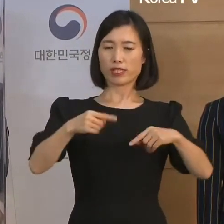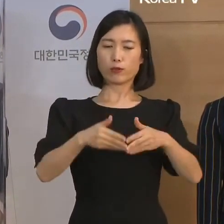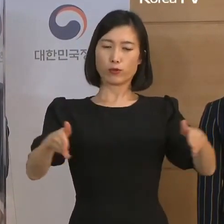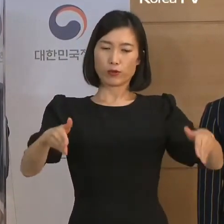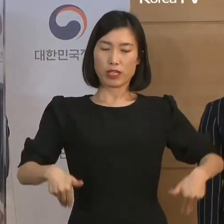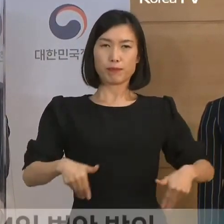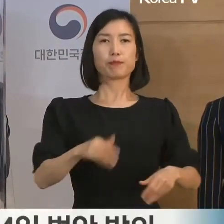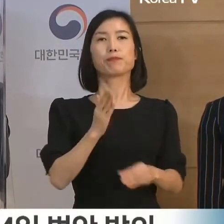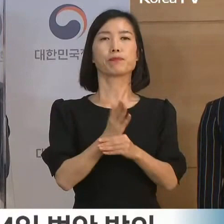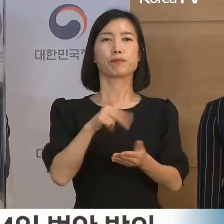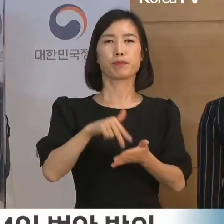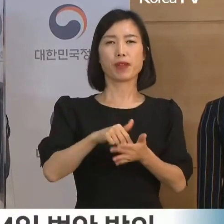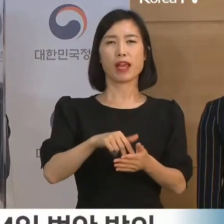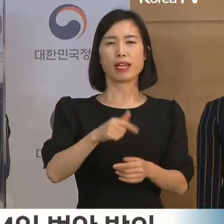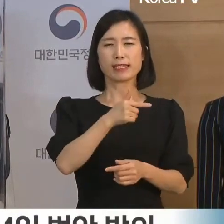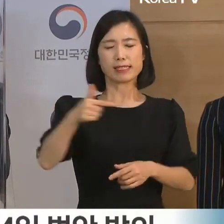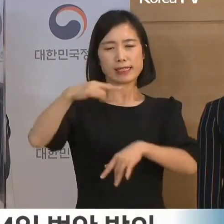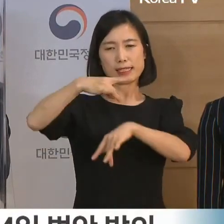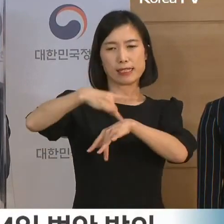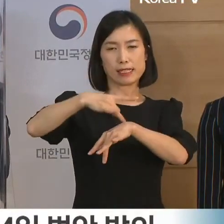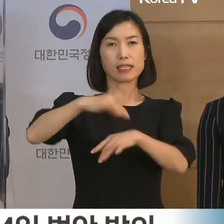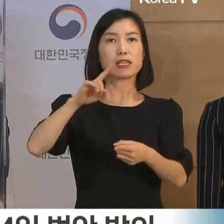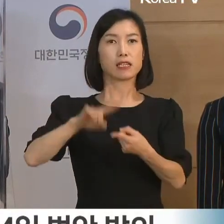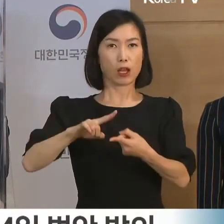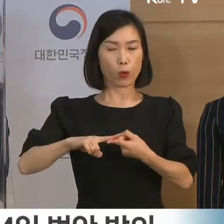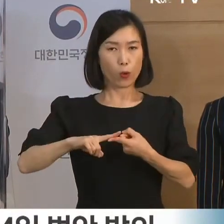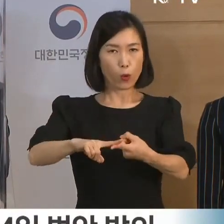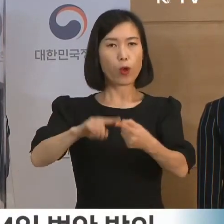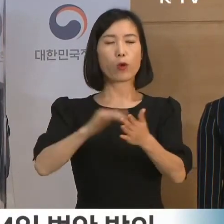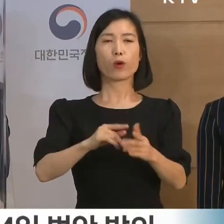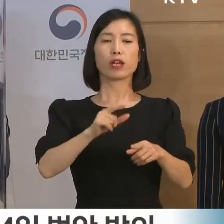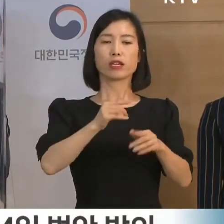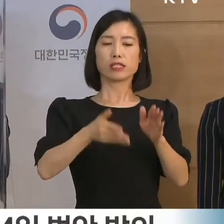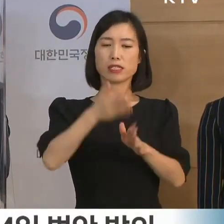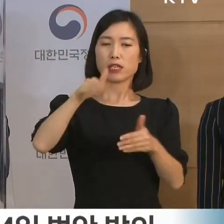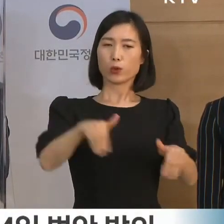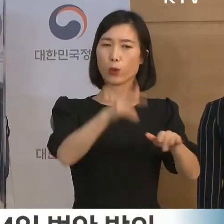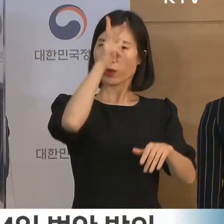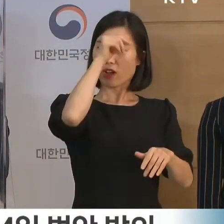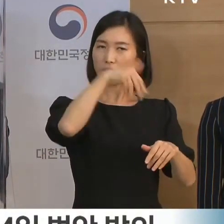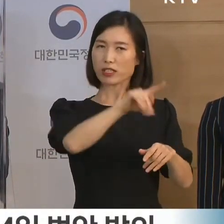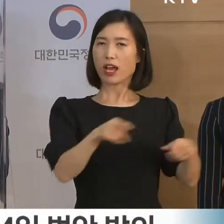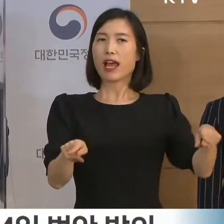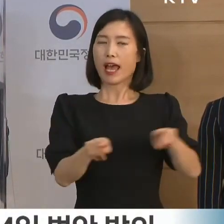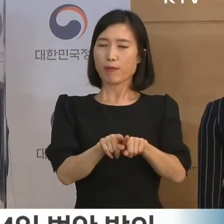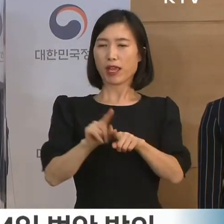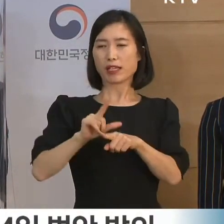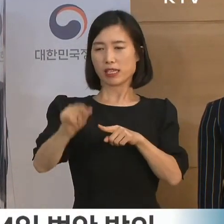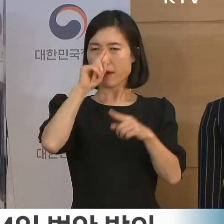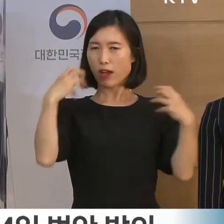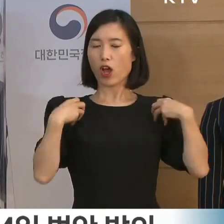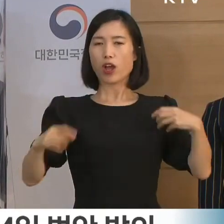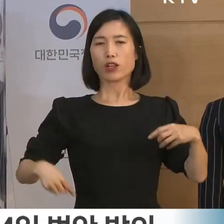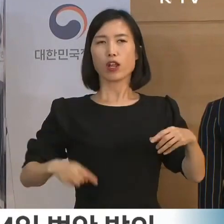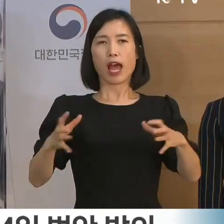자치경찰제의 도입원 측에 큰 틀을 유지하면서 시도경찰청을 두고 국가와 지방에 서로